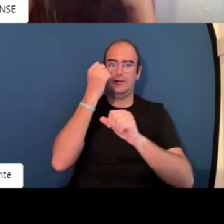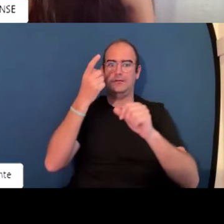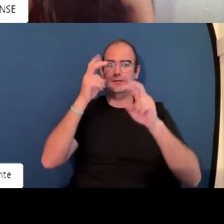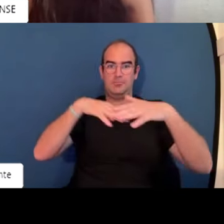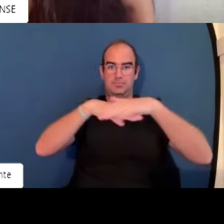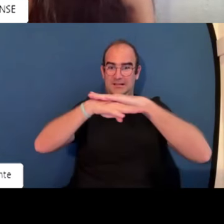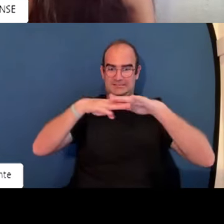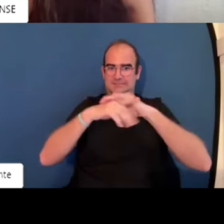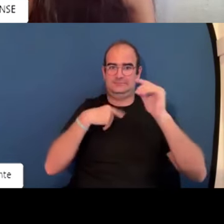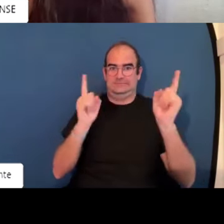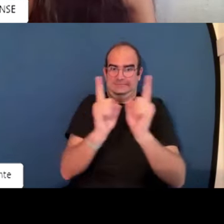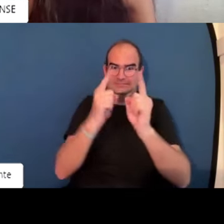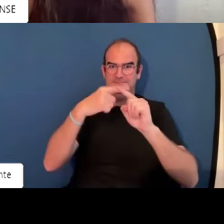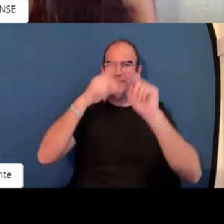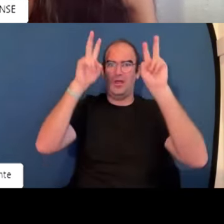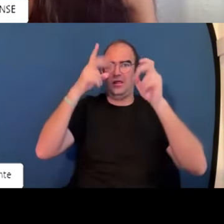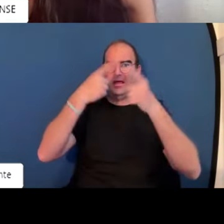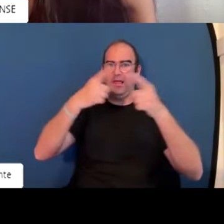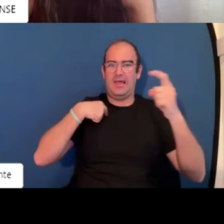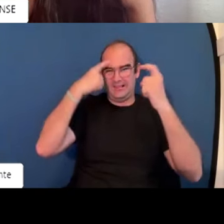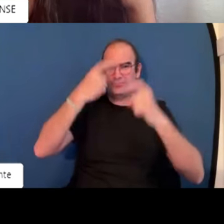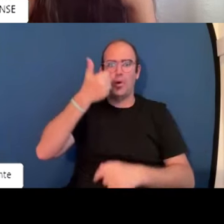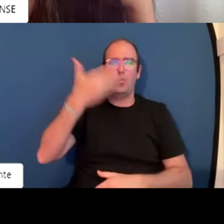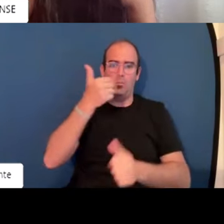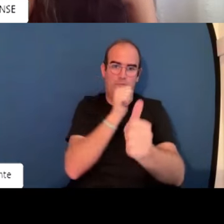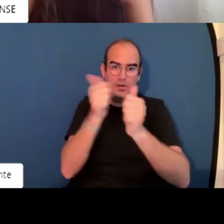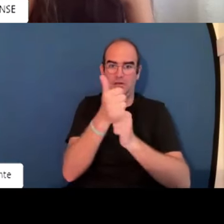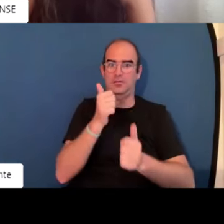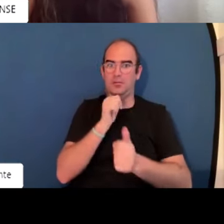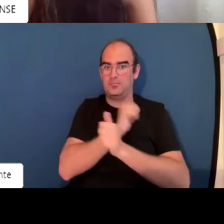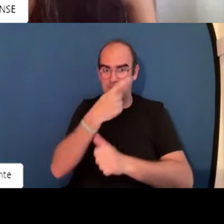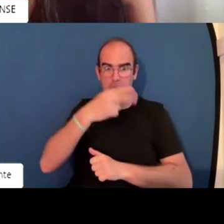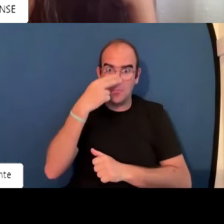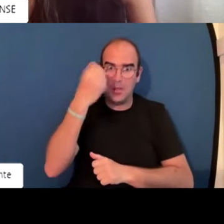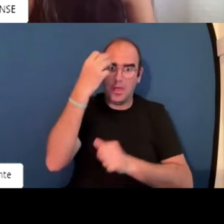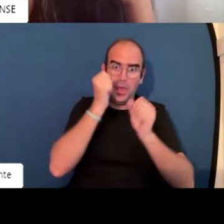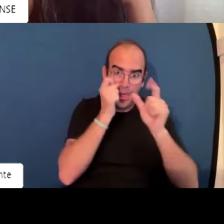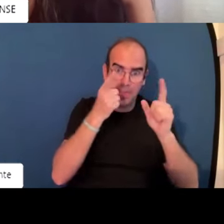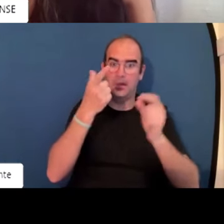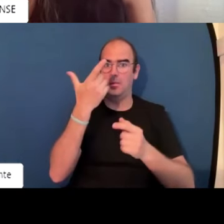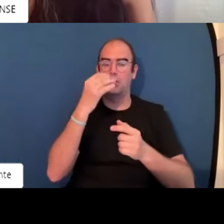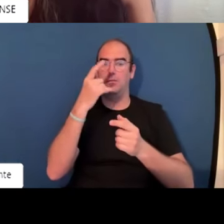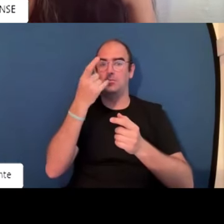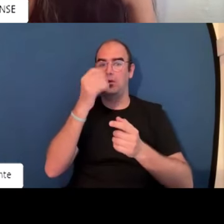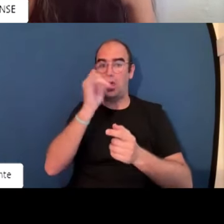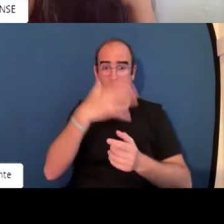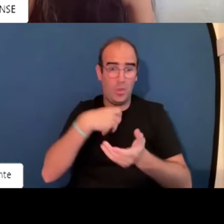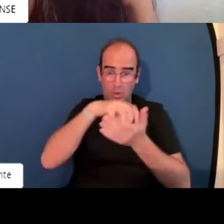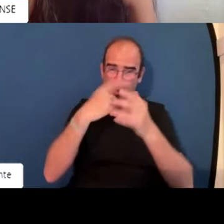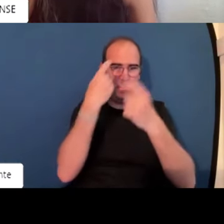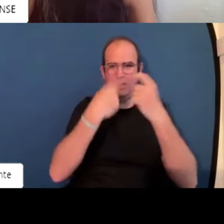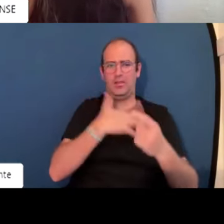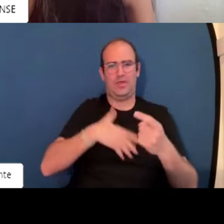acababa ya mi presentación no me gustaría extenderme más simplemente espero